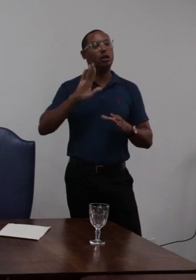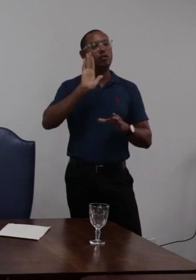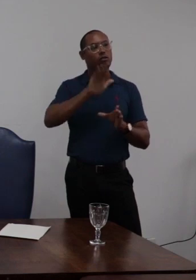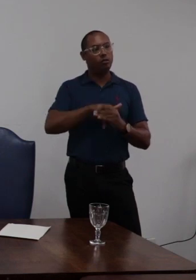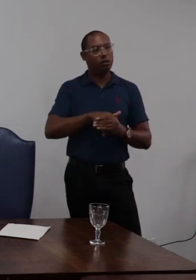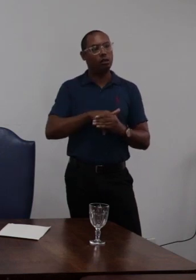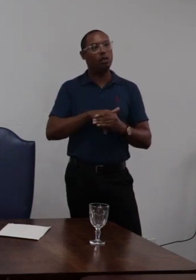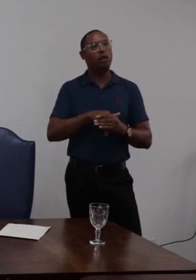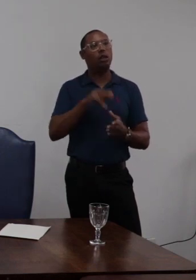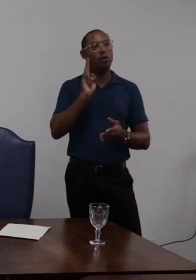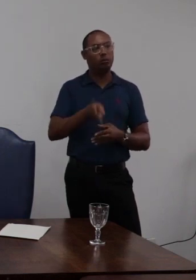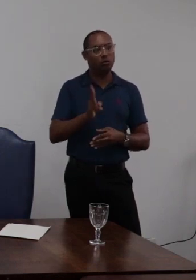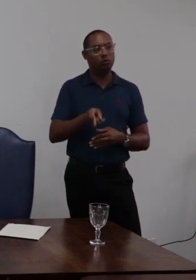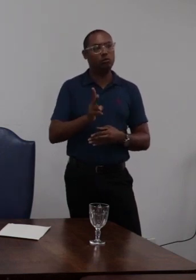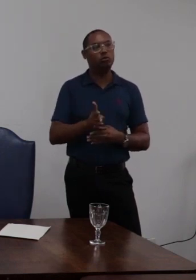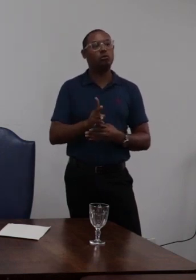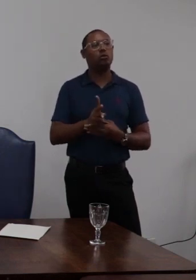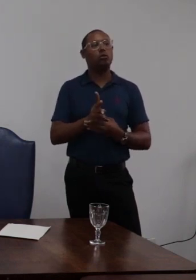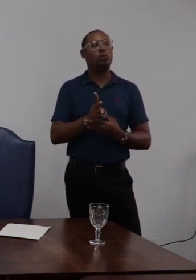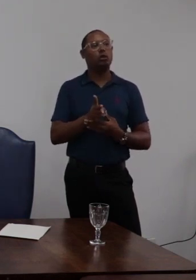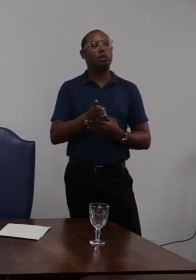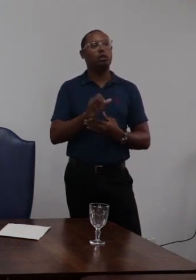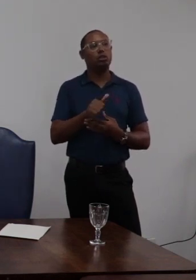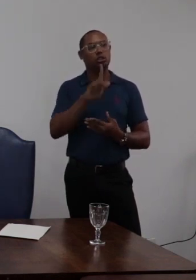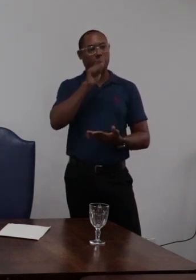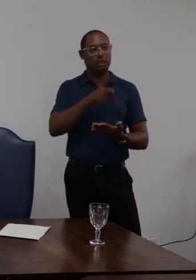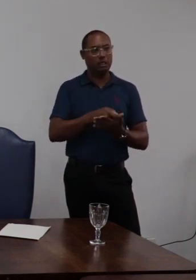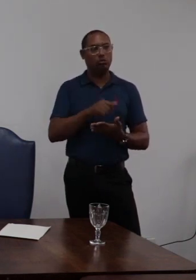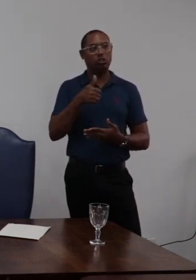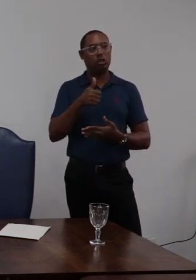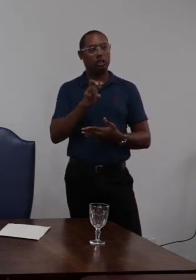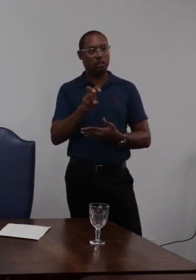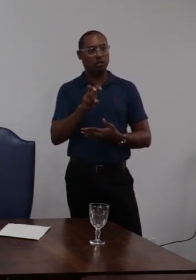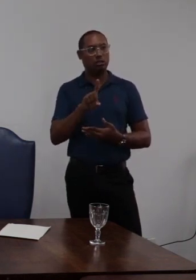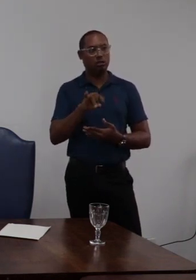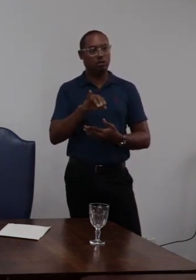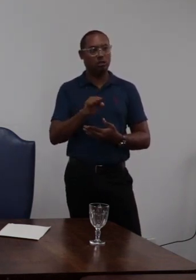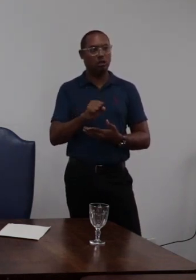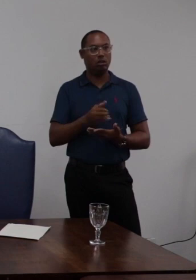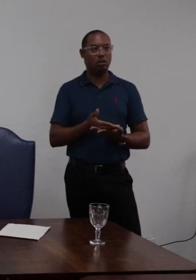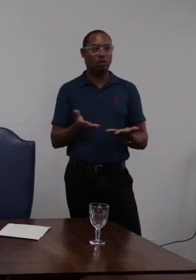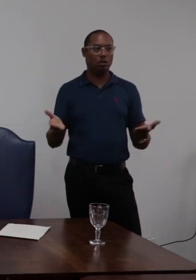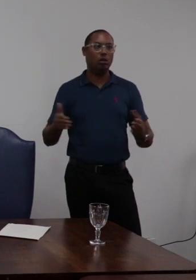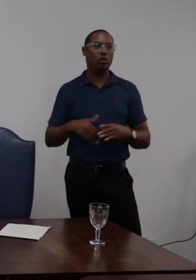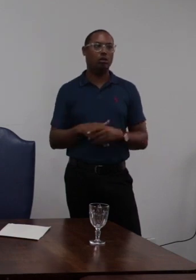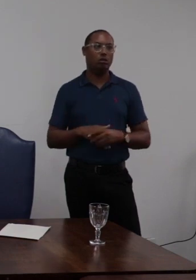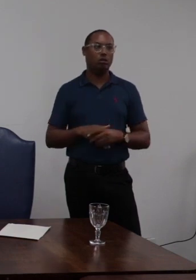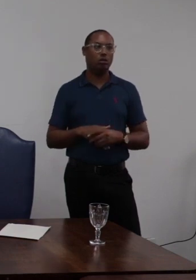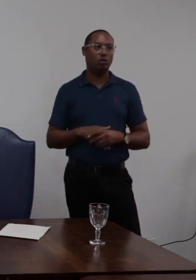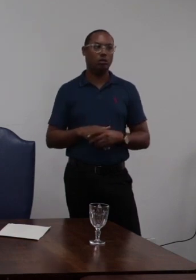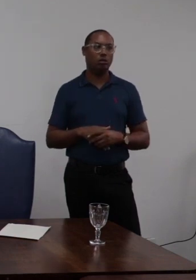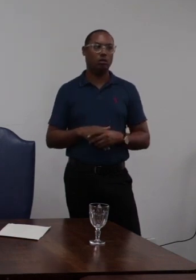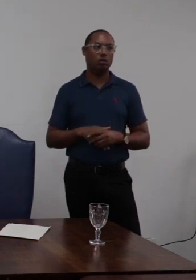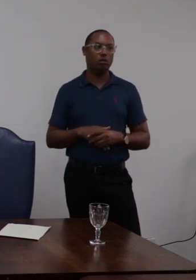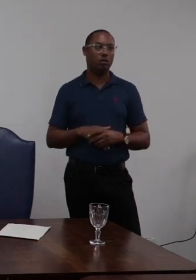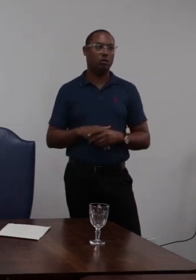a manutenção ou não da decisão emitida pelo senhor acredito que o senhor acredito